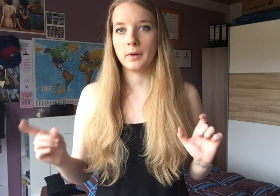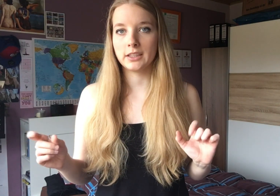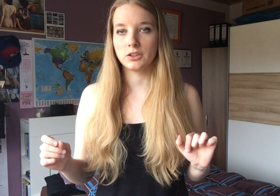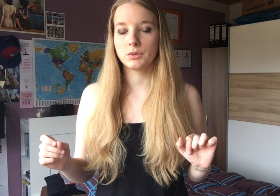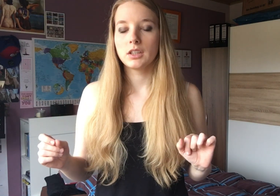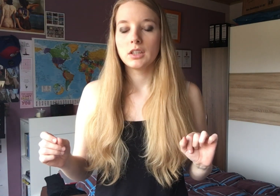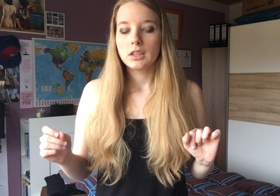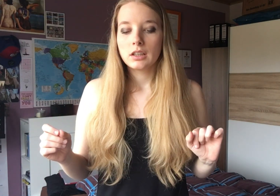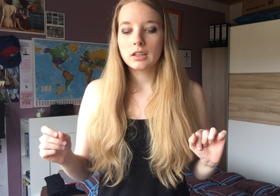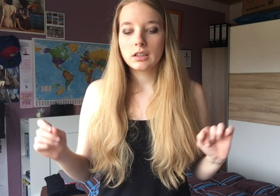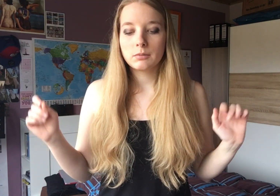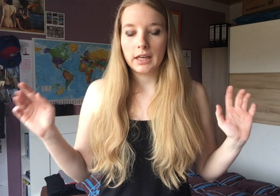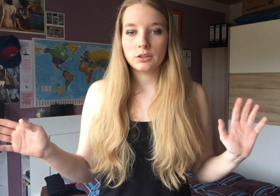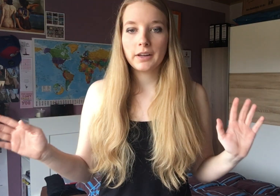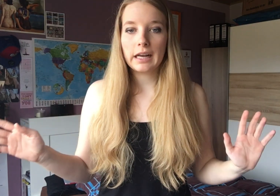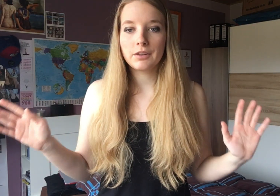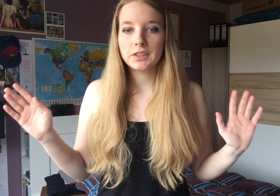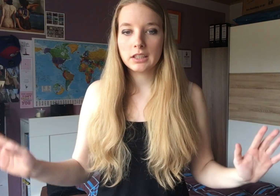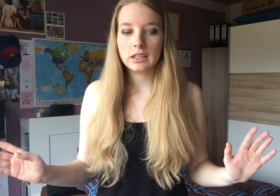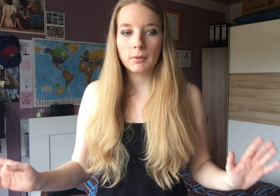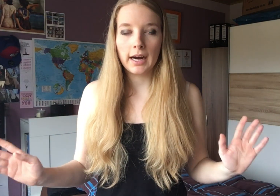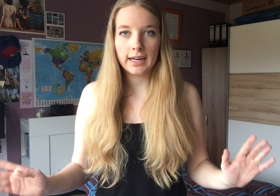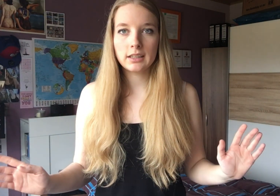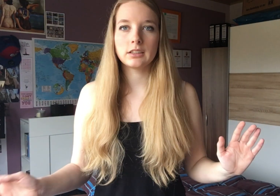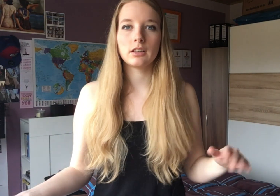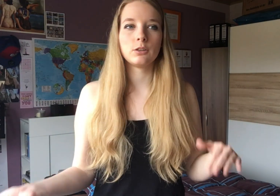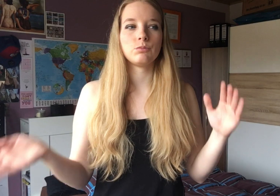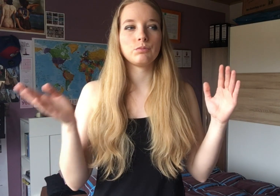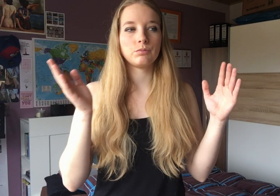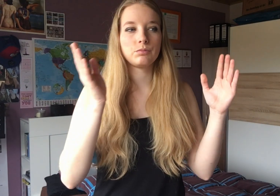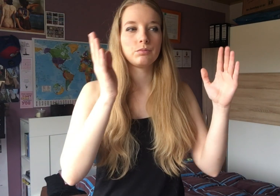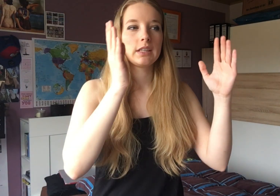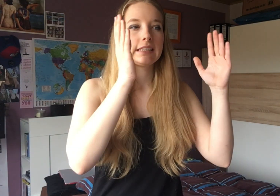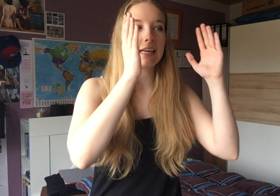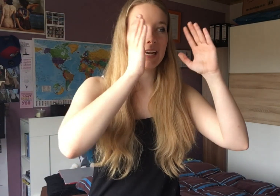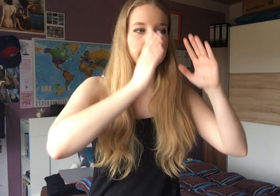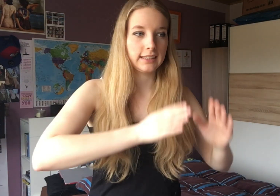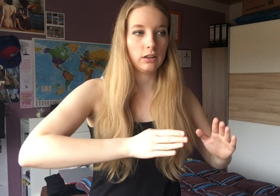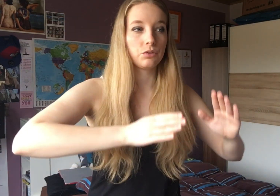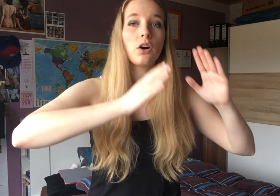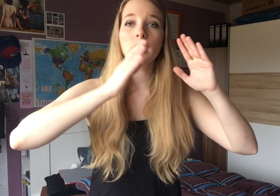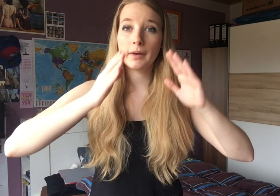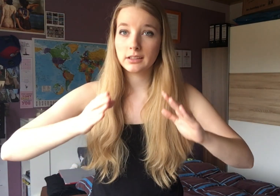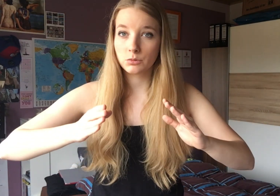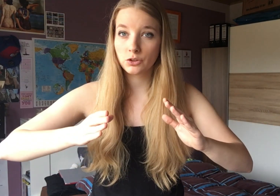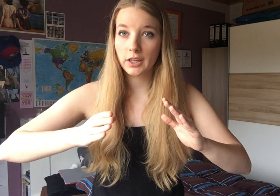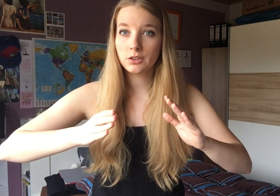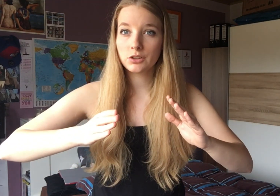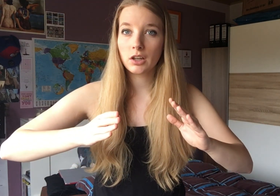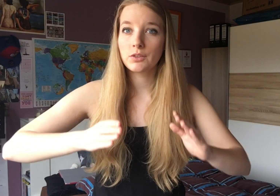übereinstimmt. Ja, also ich fange einfach wie immer an. Ich sage einen Satz laut vor. Gebärtes im schnellen Durchlauf.